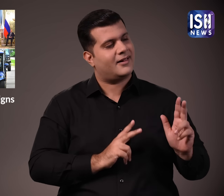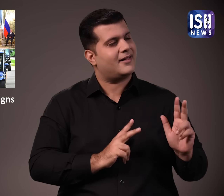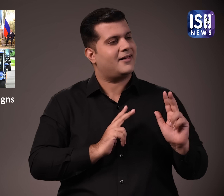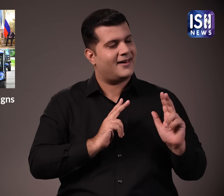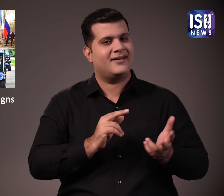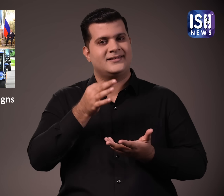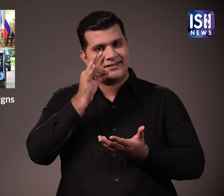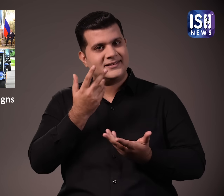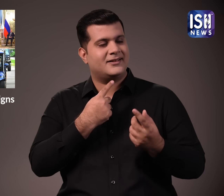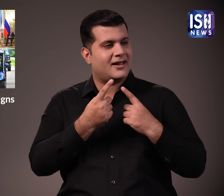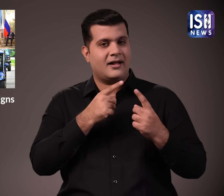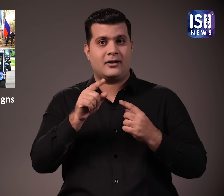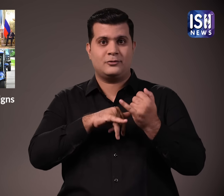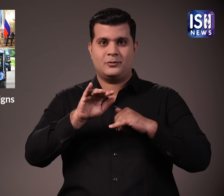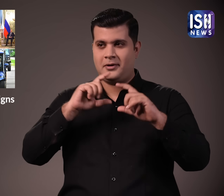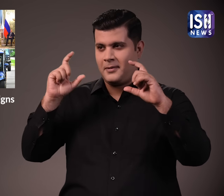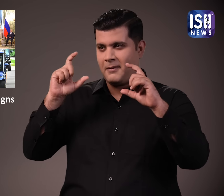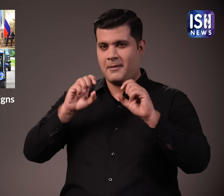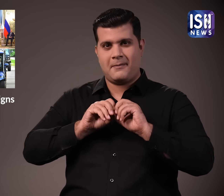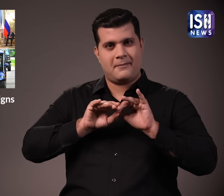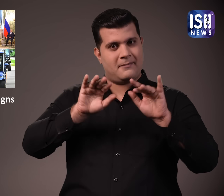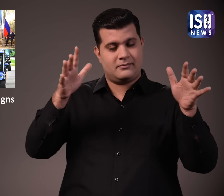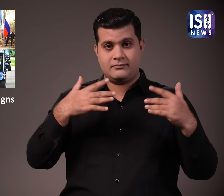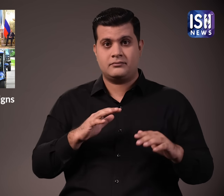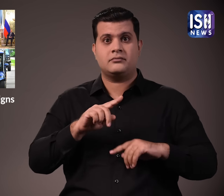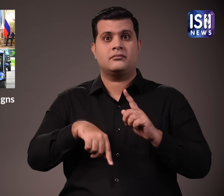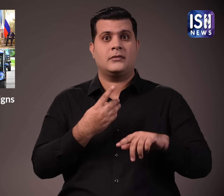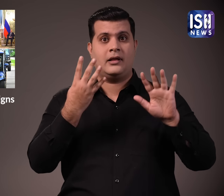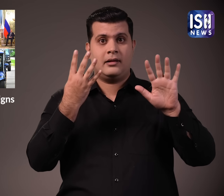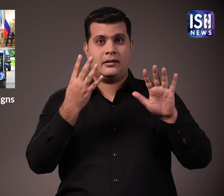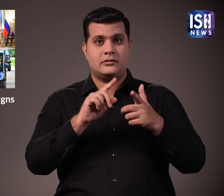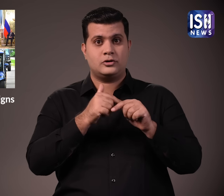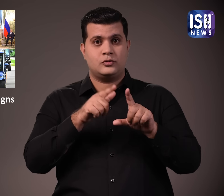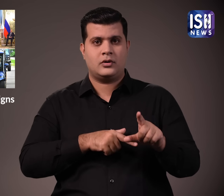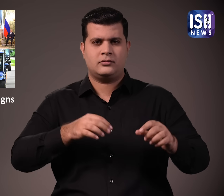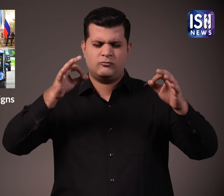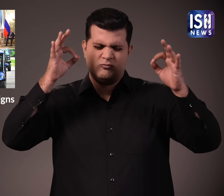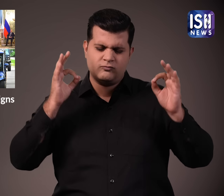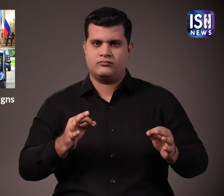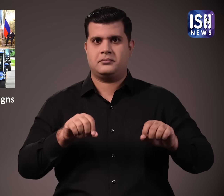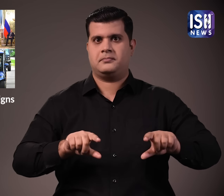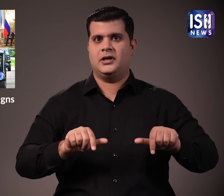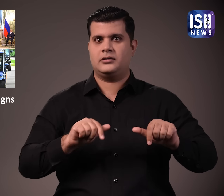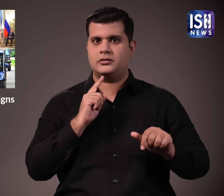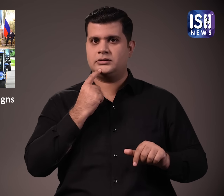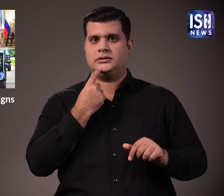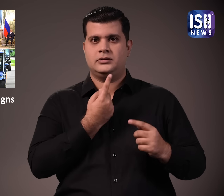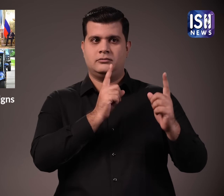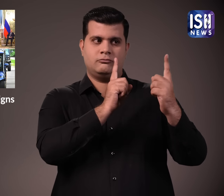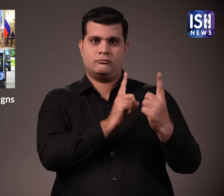तस्वीरे सोशल मीडिया पर वाइरल हो गई नौ जुलाई 2024 को पीएम मोदी ने एक प्रदिबंदत प्रवेश बैठक